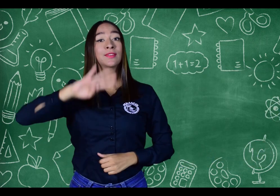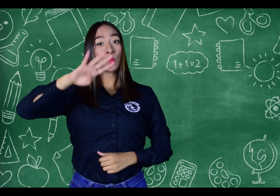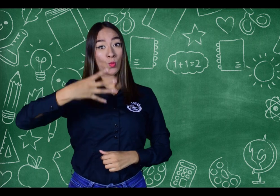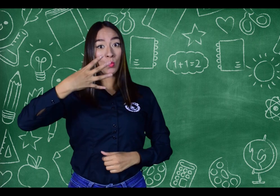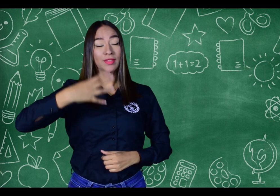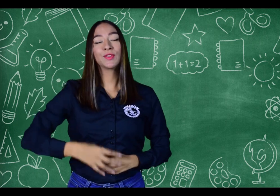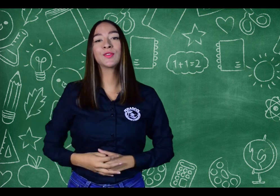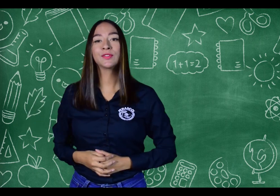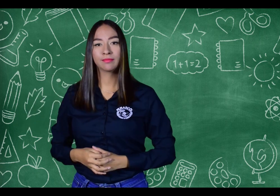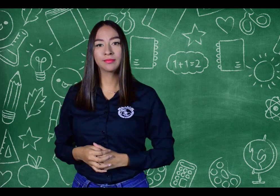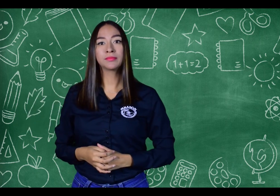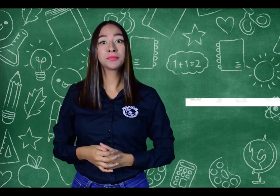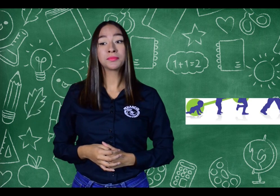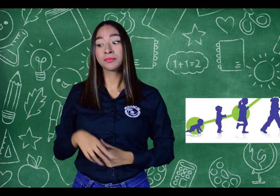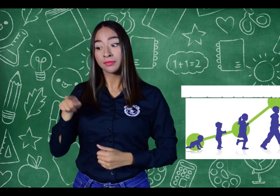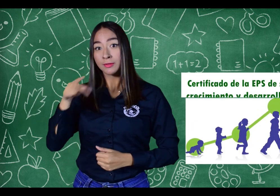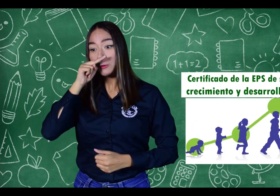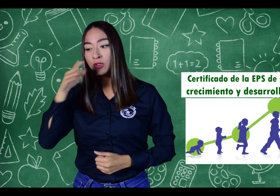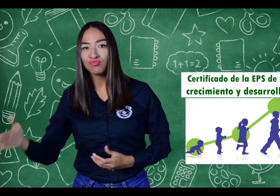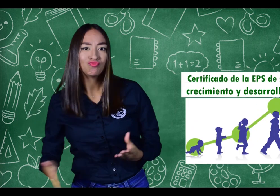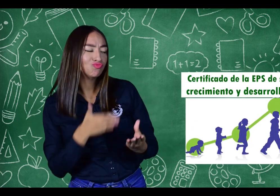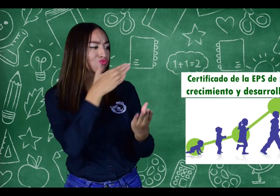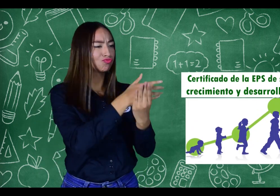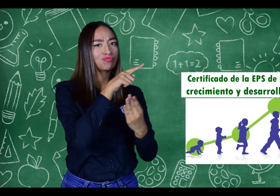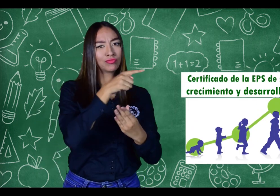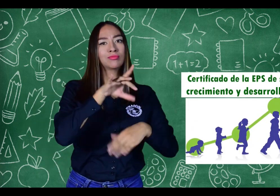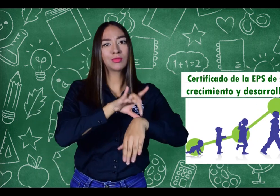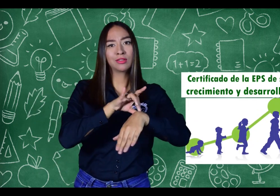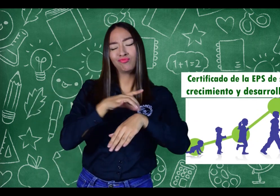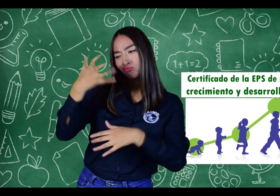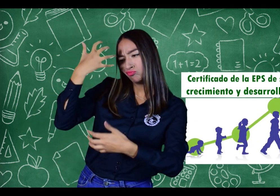4º Certificado de la EPS de su crecimiento y desarrollo